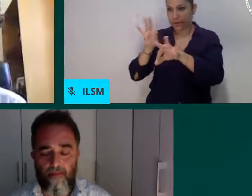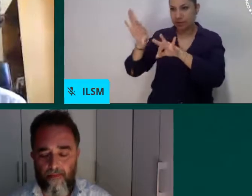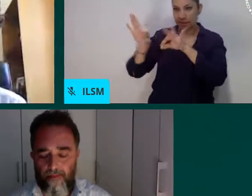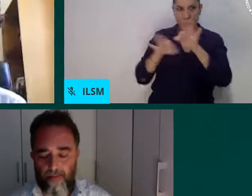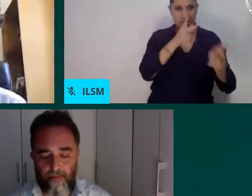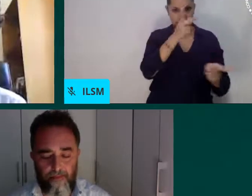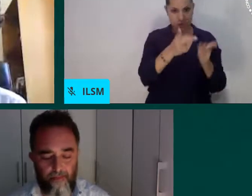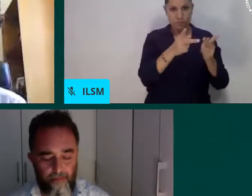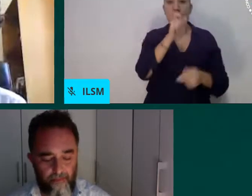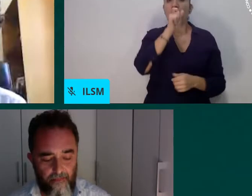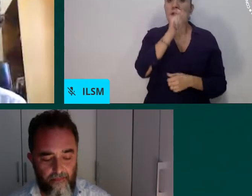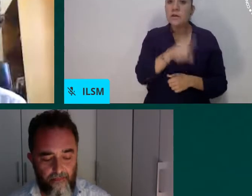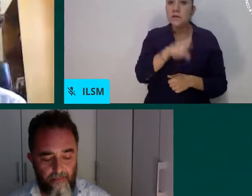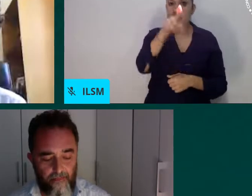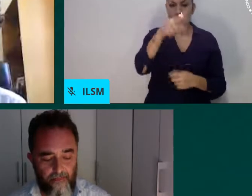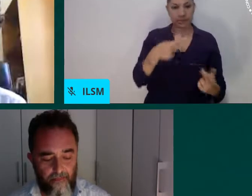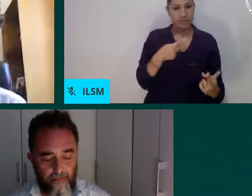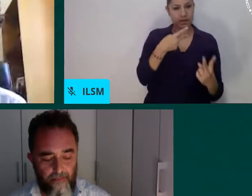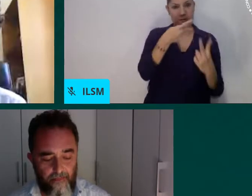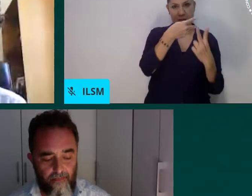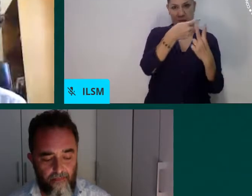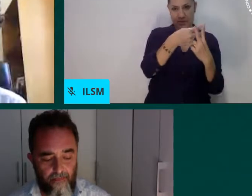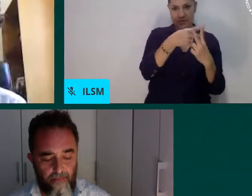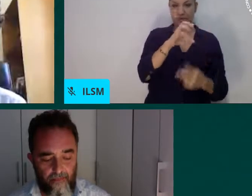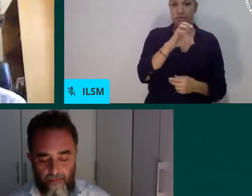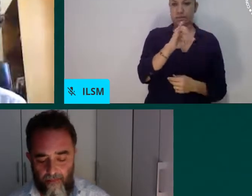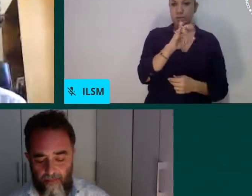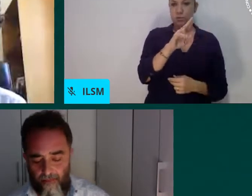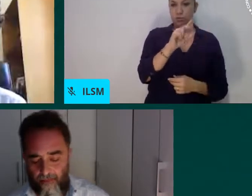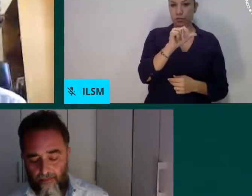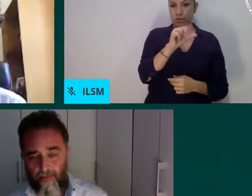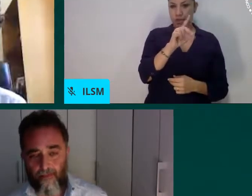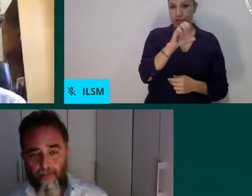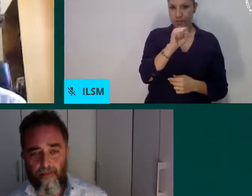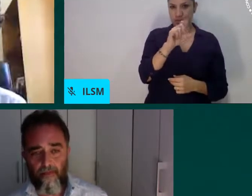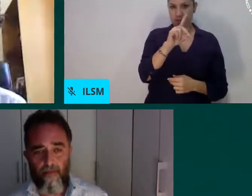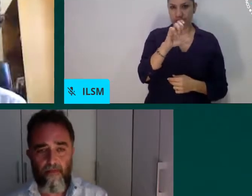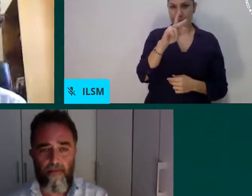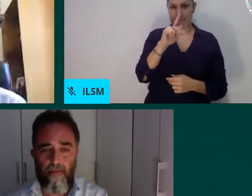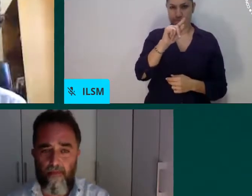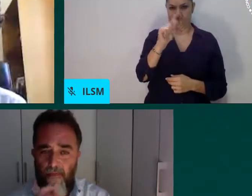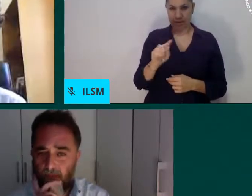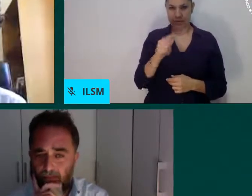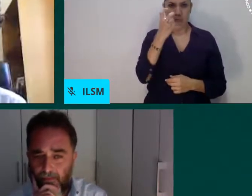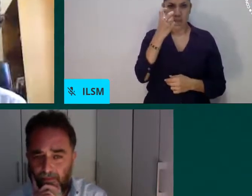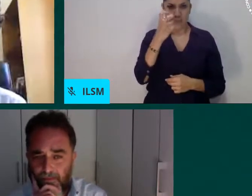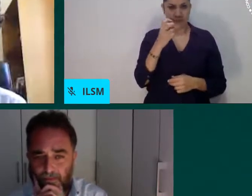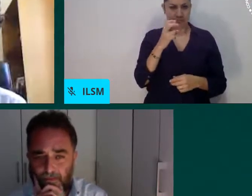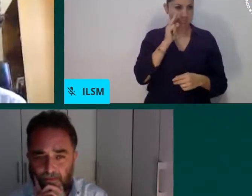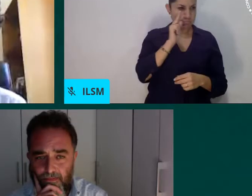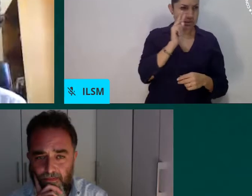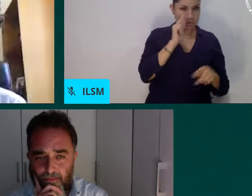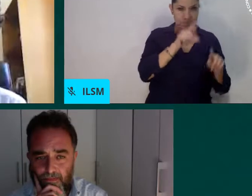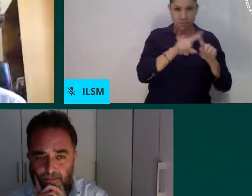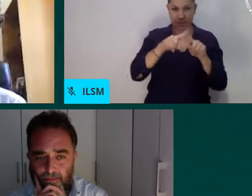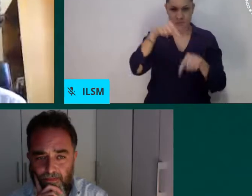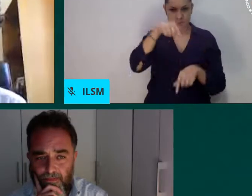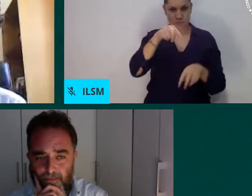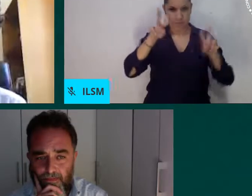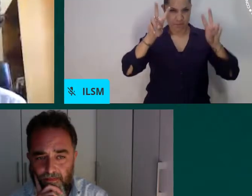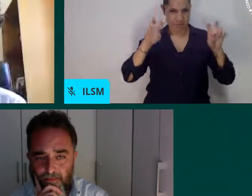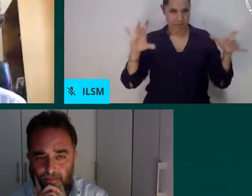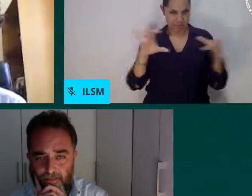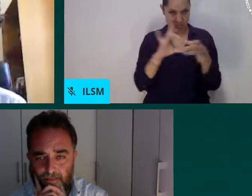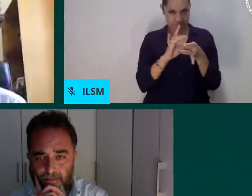Paz. Para iniciar esta conversación, quería aprovechar la presencia de las tres